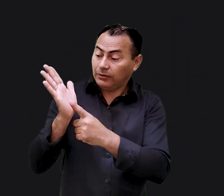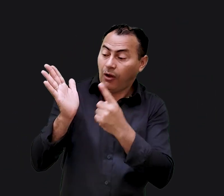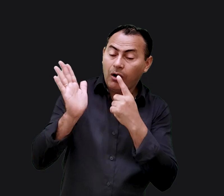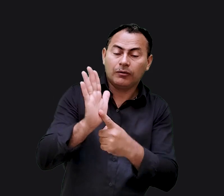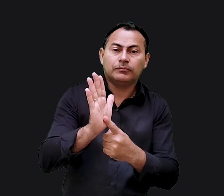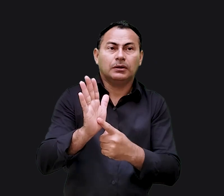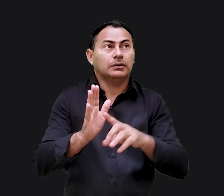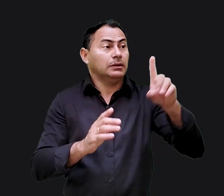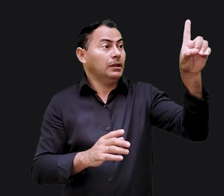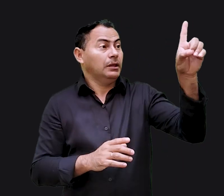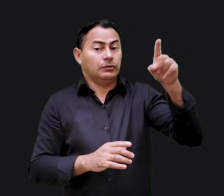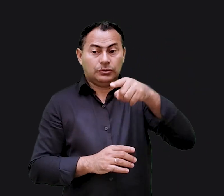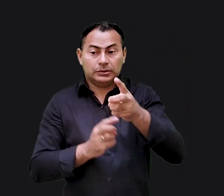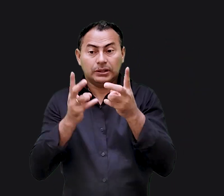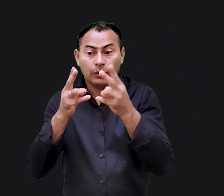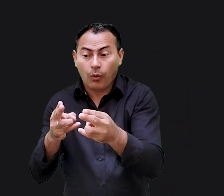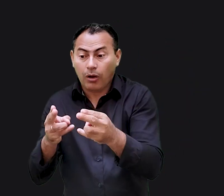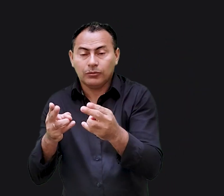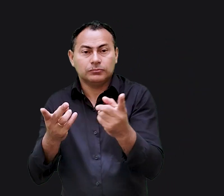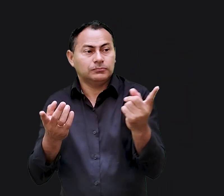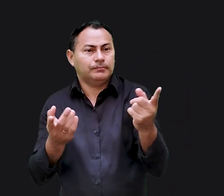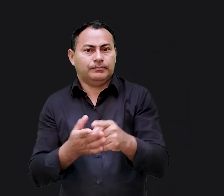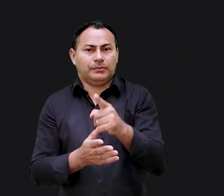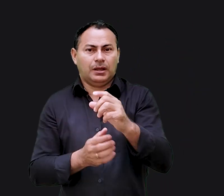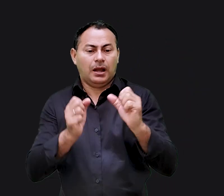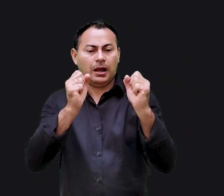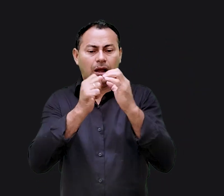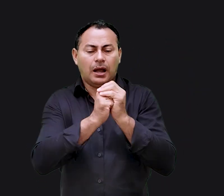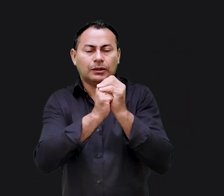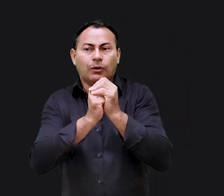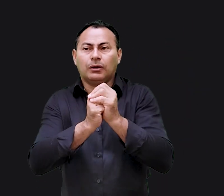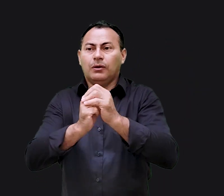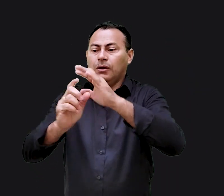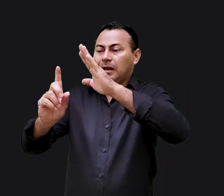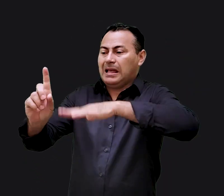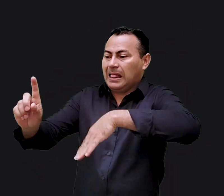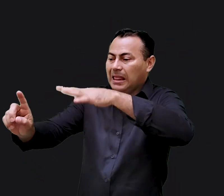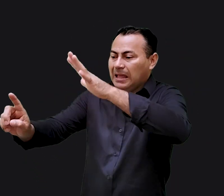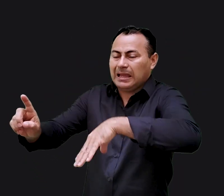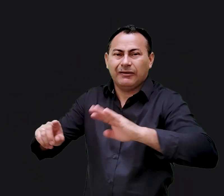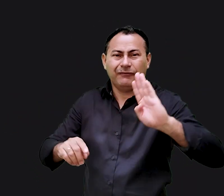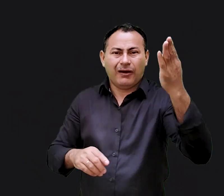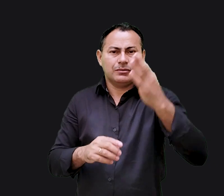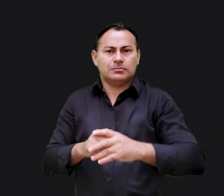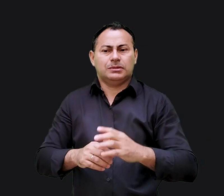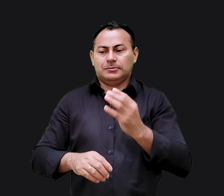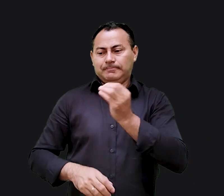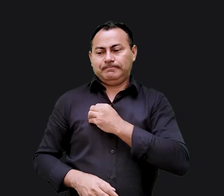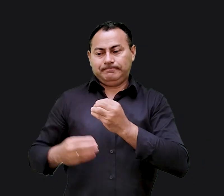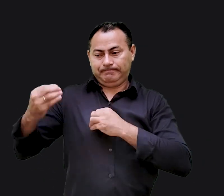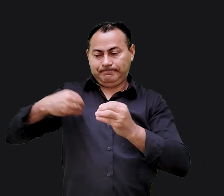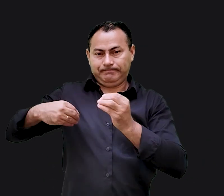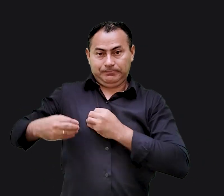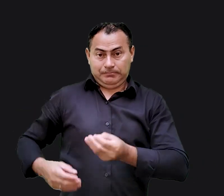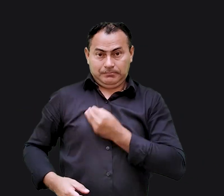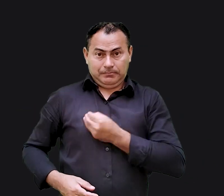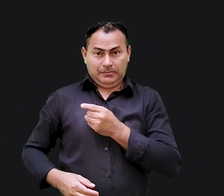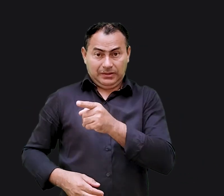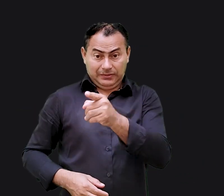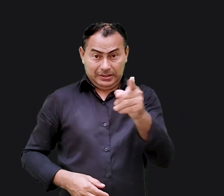nada. Aos olhos de Deus, vocês estão assim. Vocês adoram ídolos e são pecadores. Com essa vida que estão